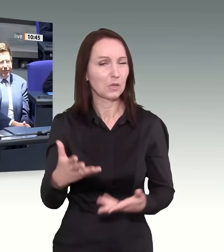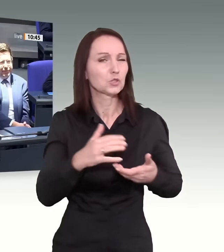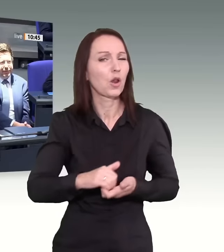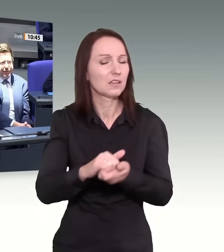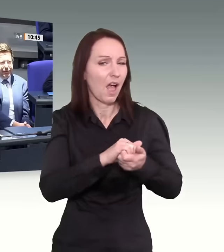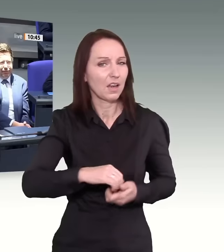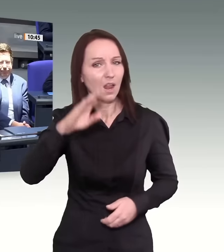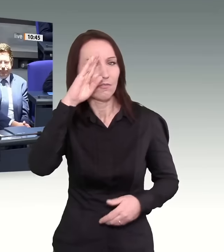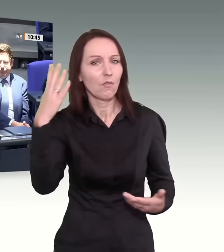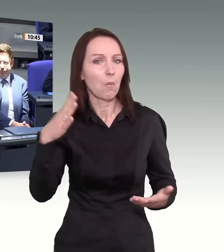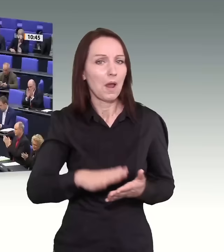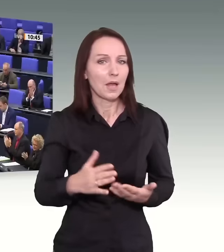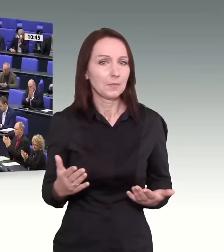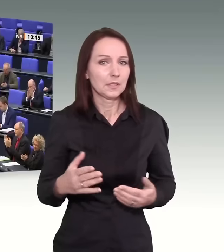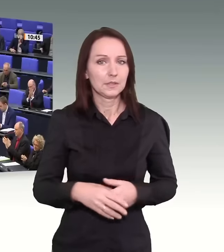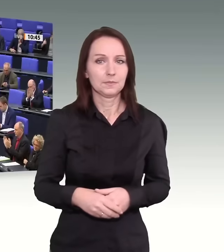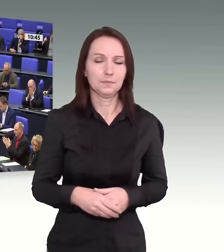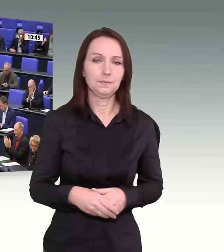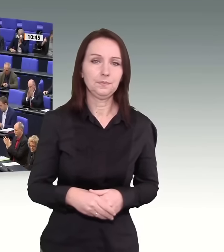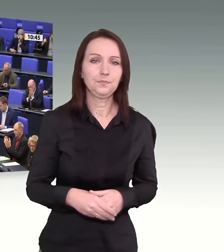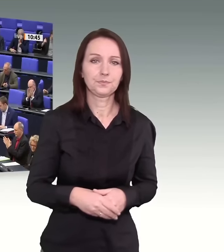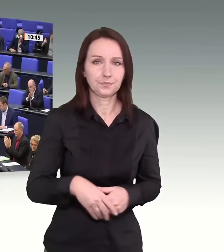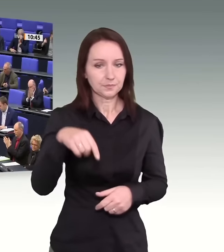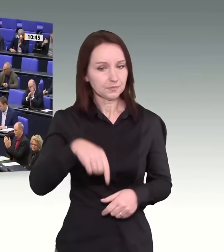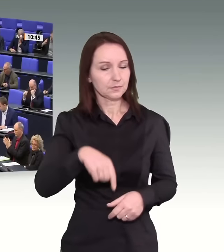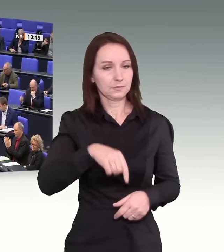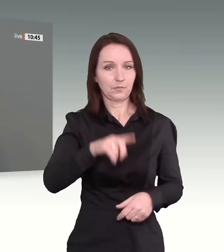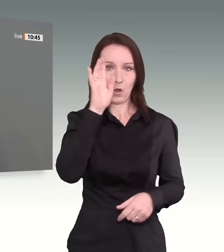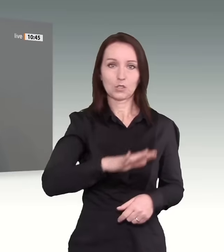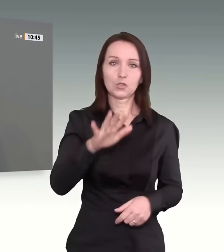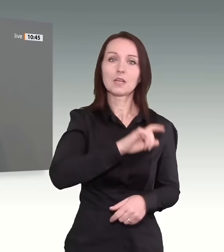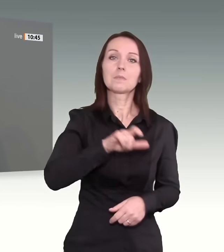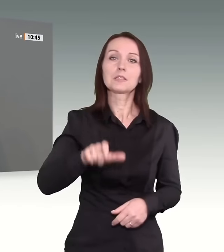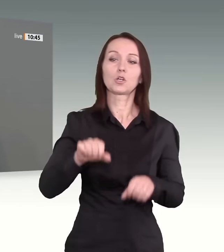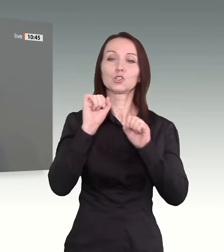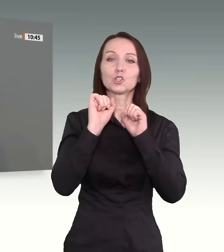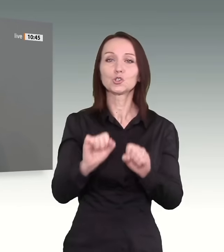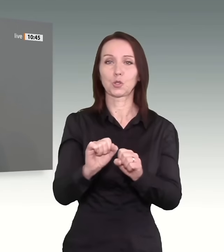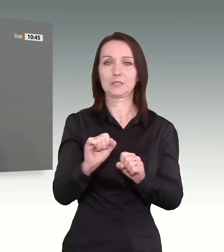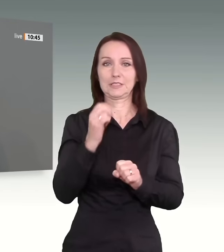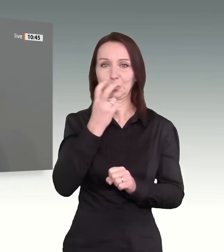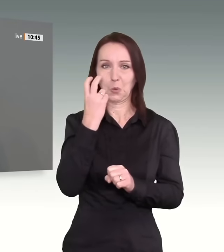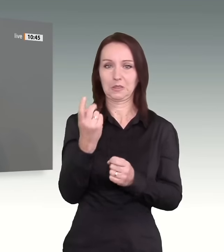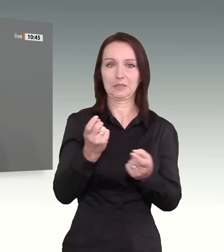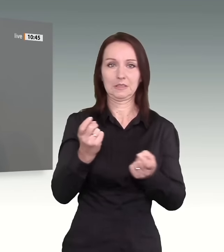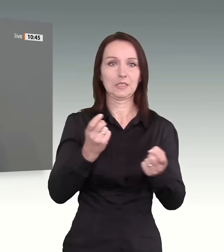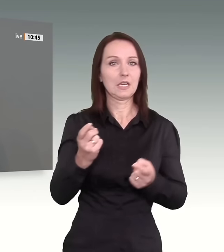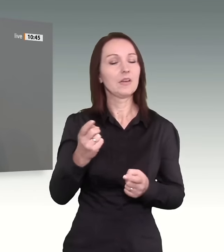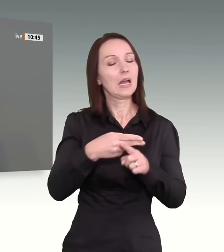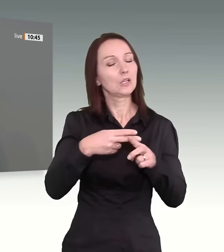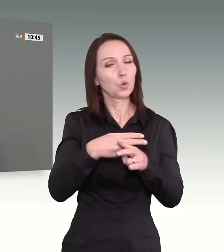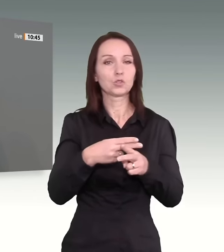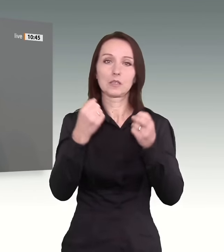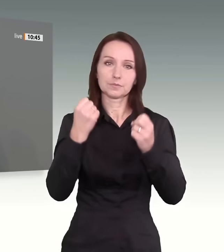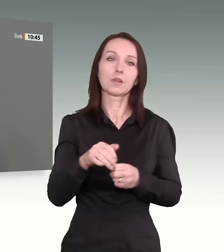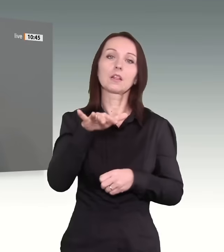Der überwiegende Teil aller Schutzsuchenden hier im Land hat ein Aufenthaltsrecht und der